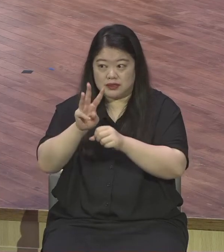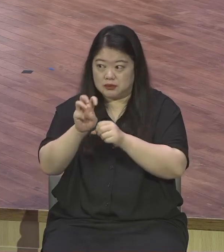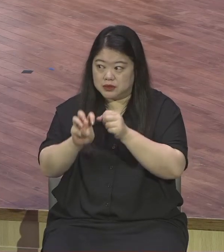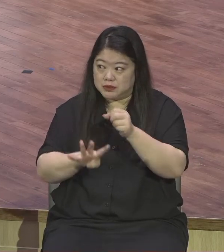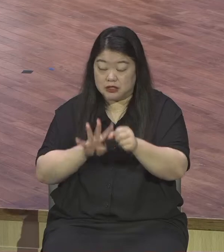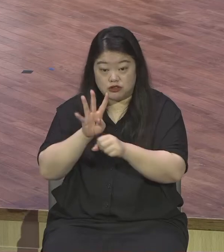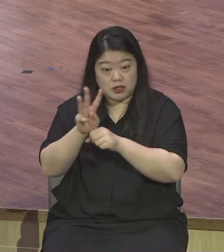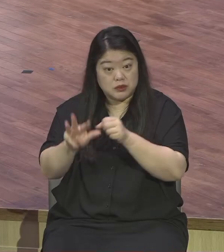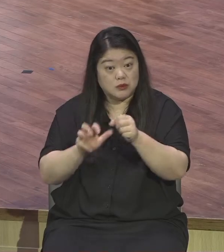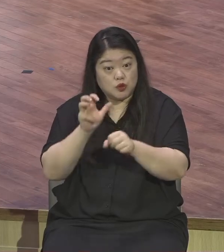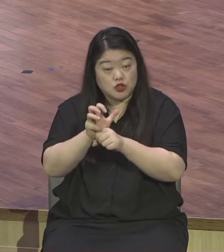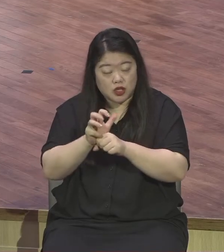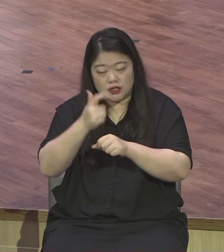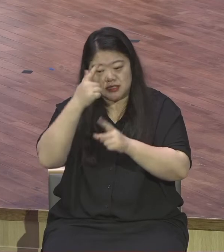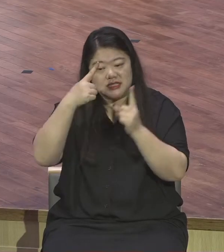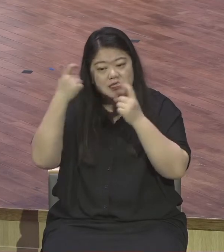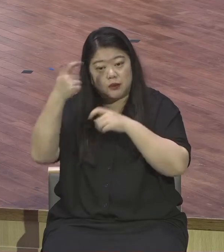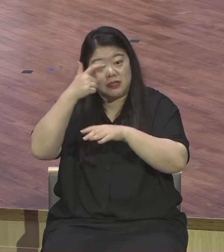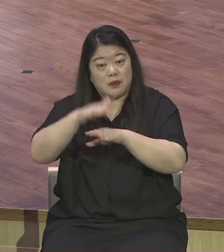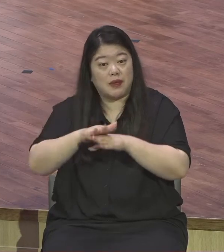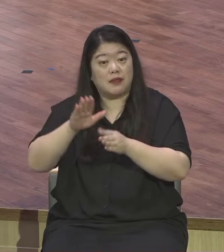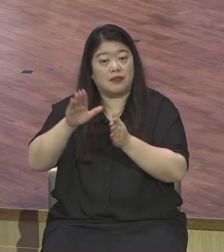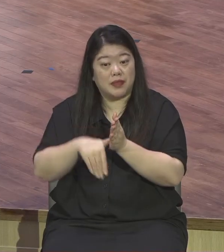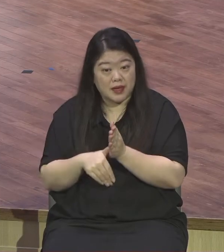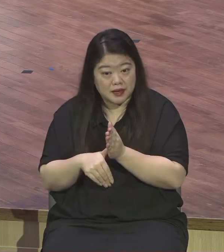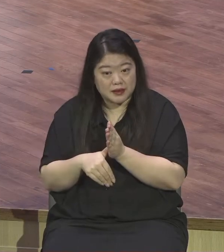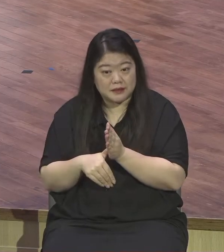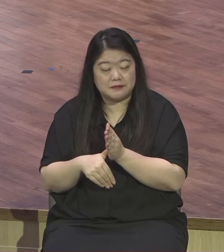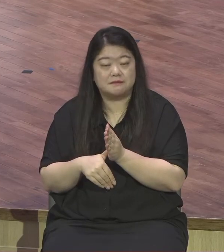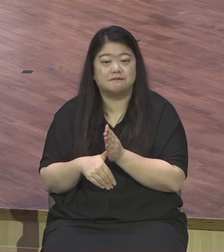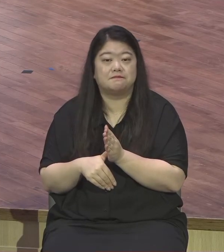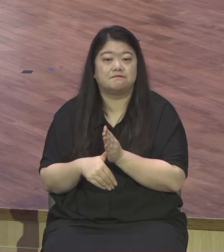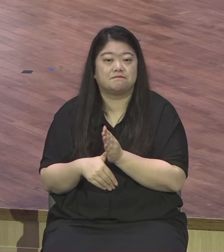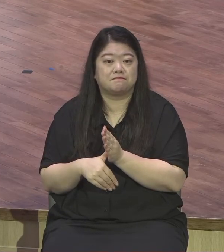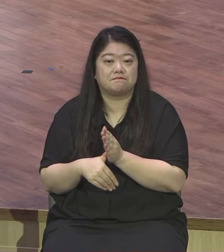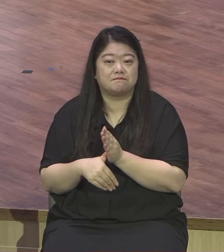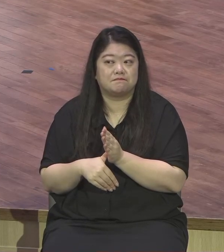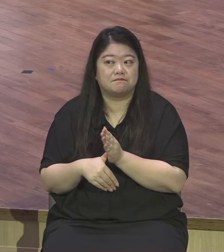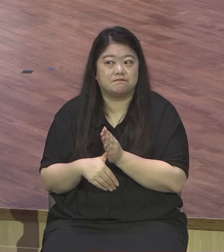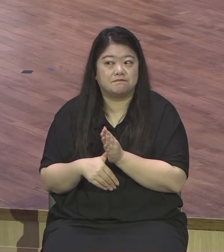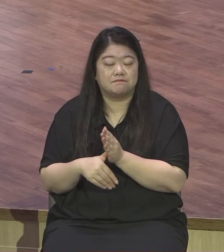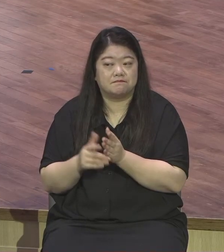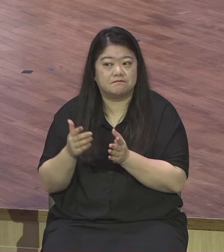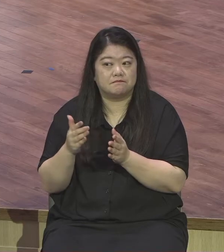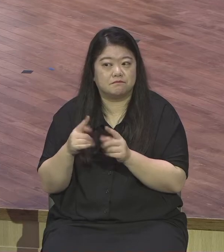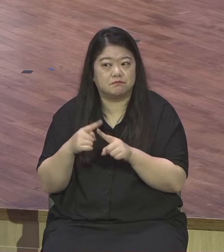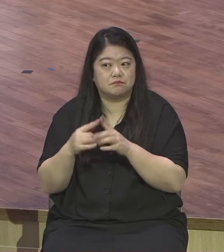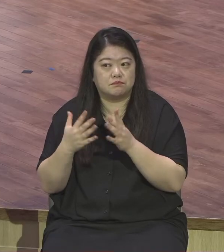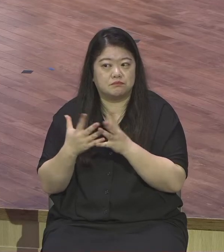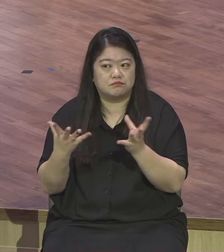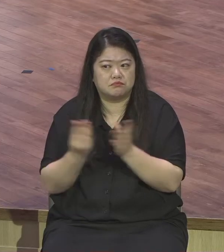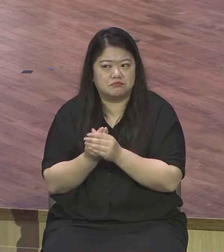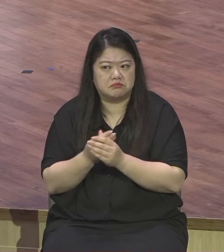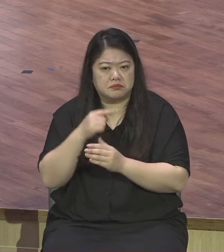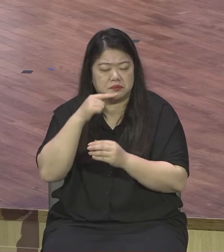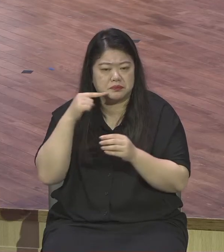중직자들을 임직을 위한 TF팀이 구성이 됐습니다 하나님께서 여운교회를 237나나